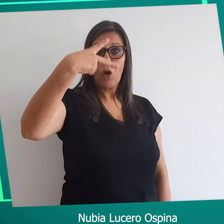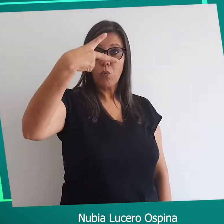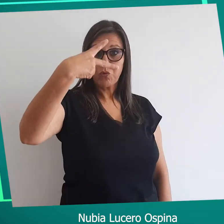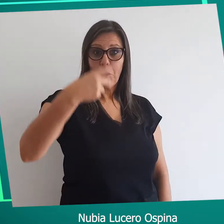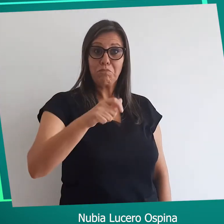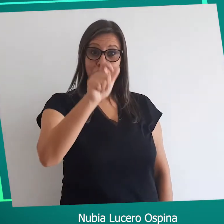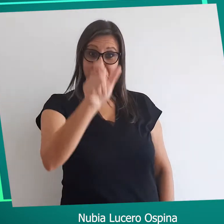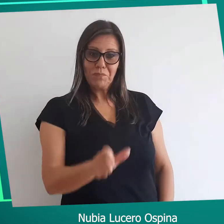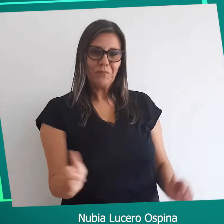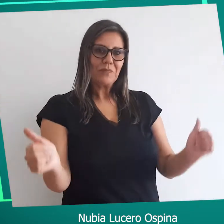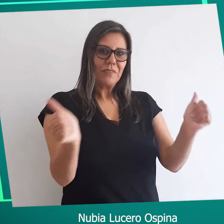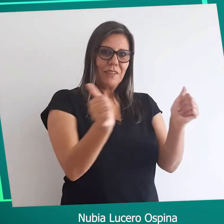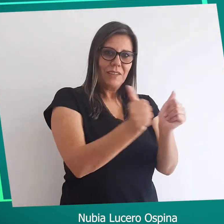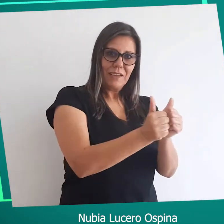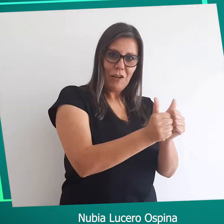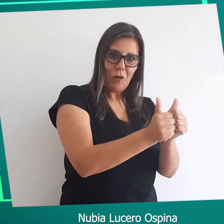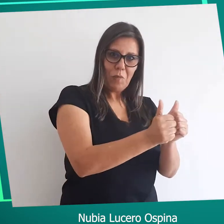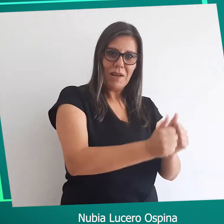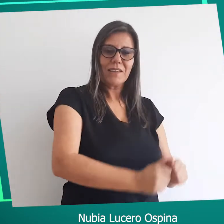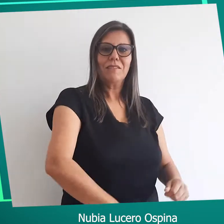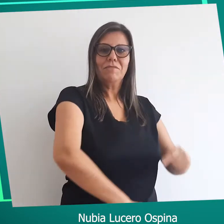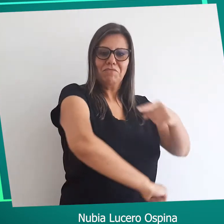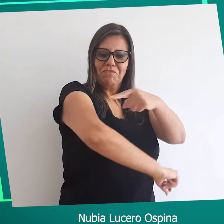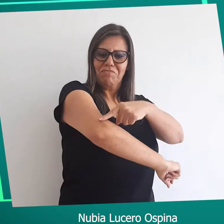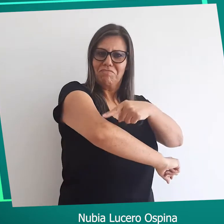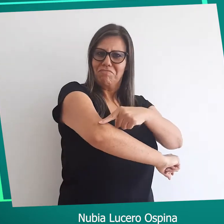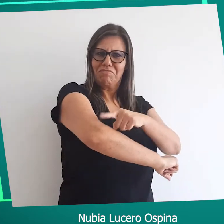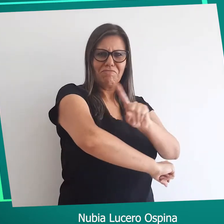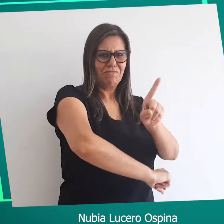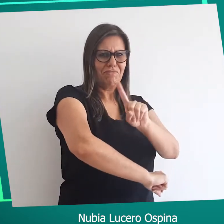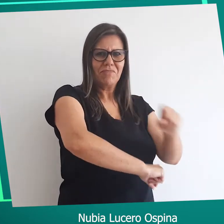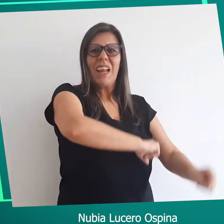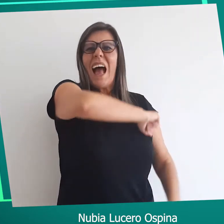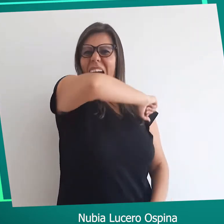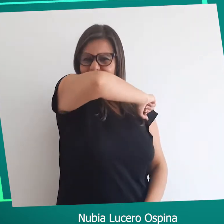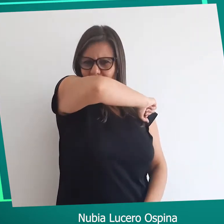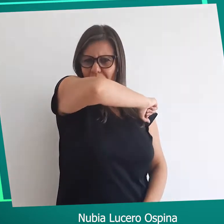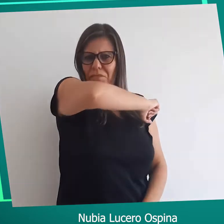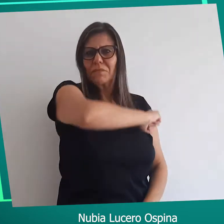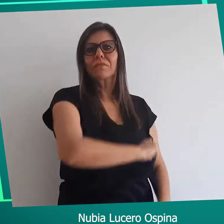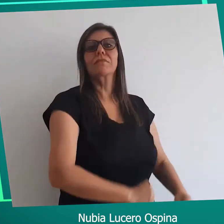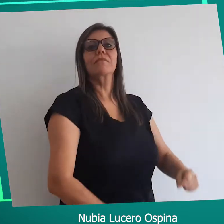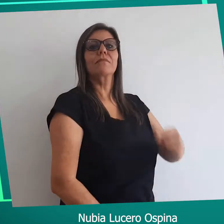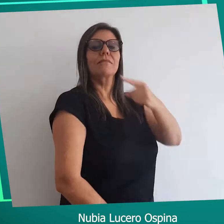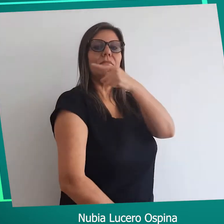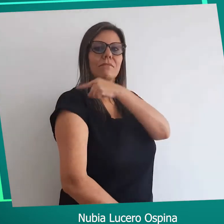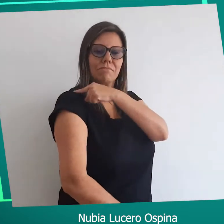segundo sujetar a la persona que lo guía del hombro evitar el codo